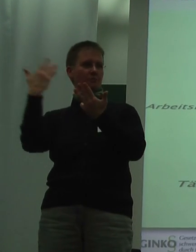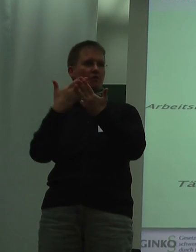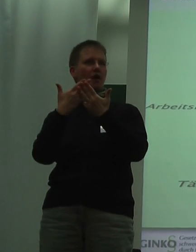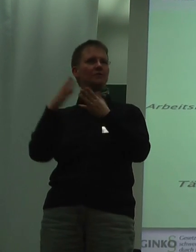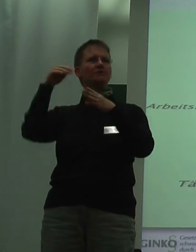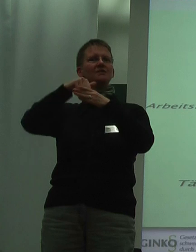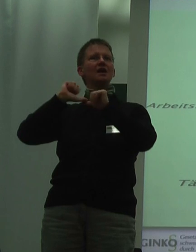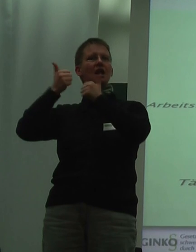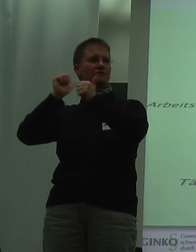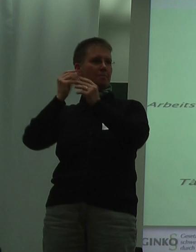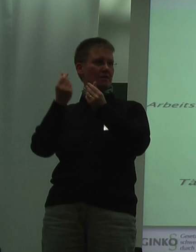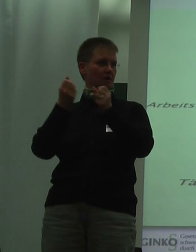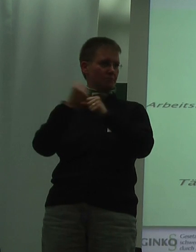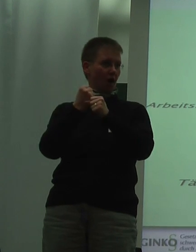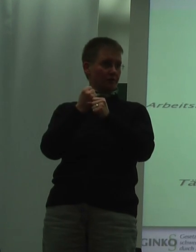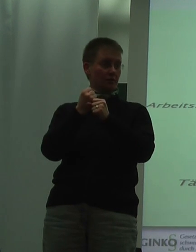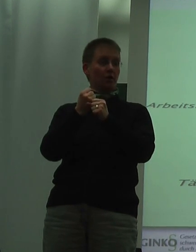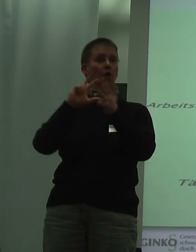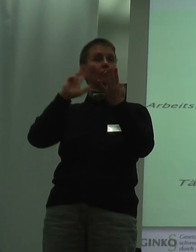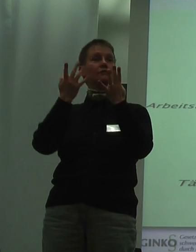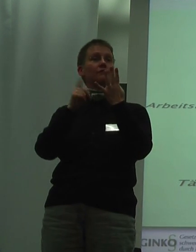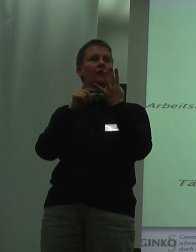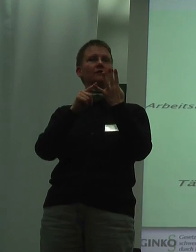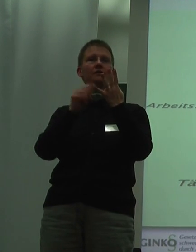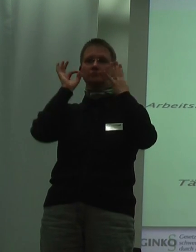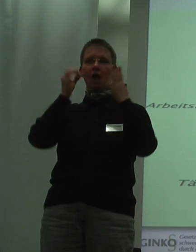Wildsmitteln ausübt und wie sein konkreter Arbeitsort geschaffen ist.